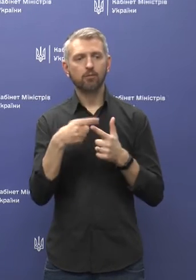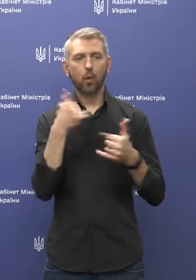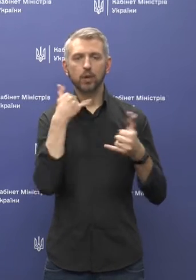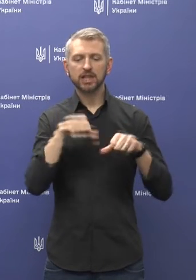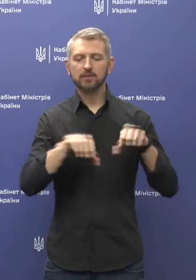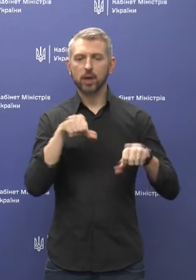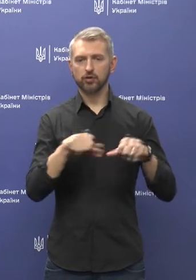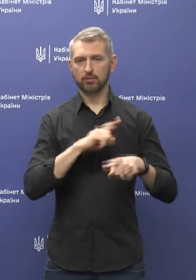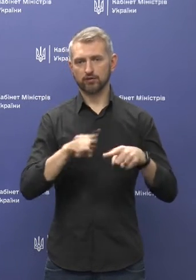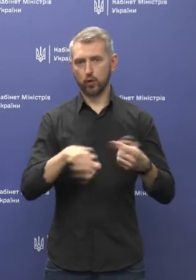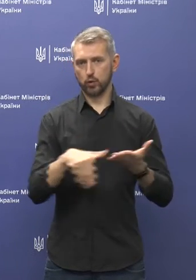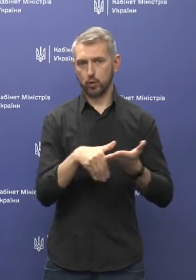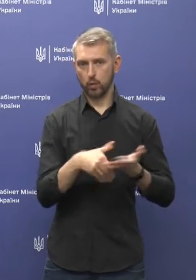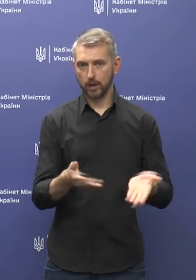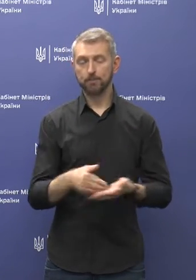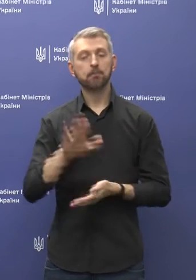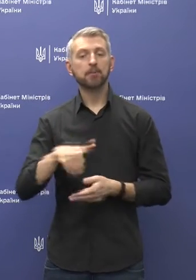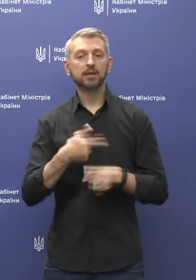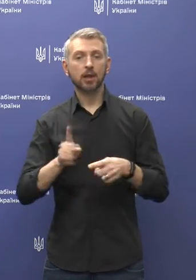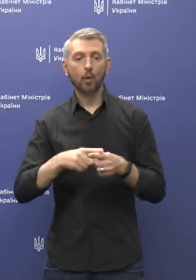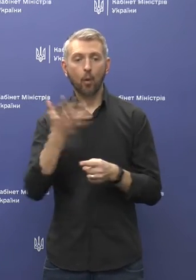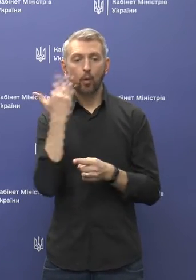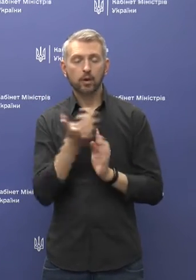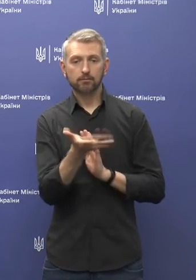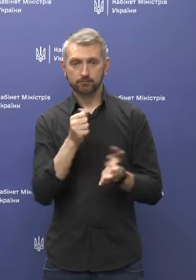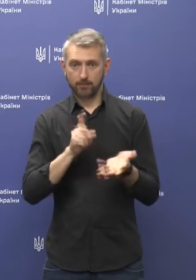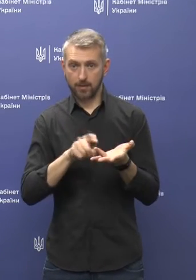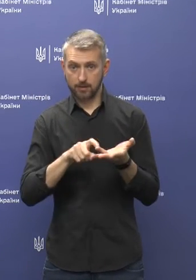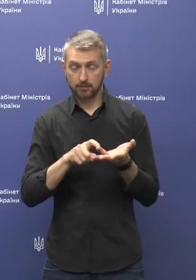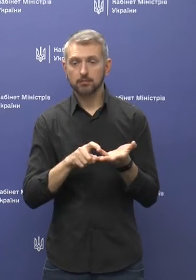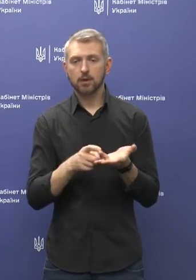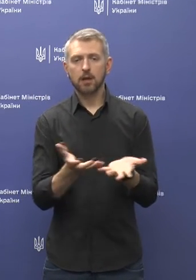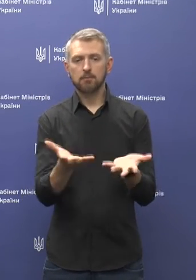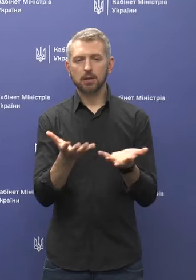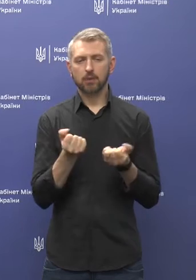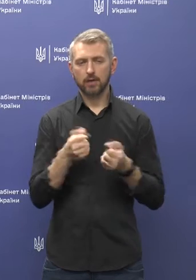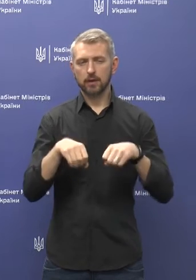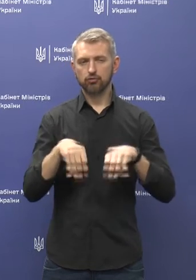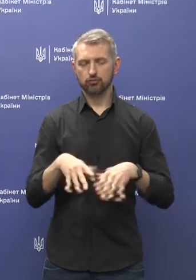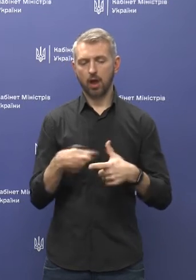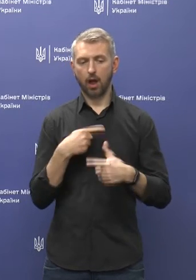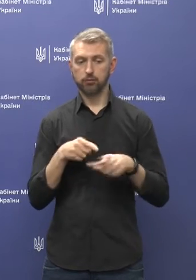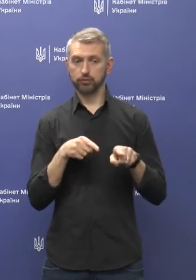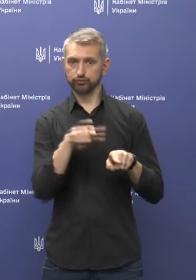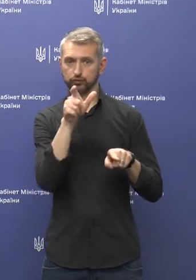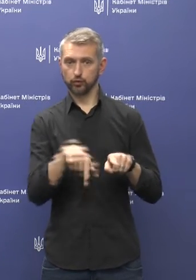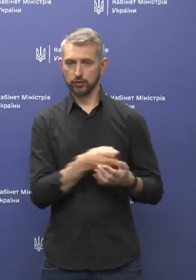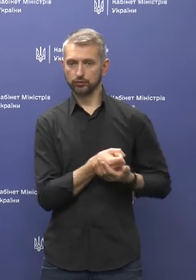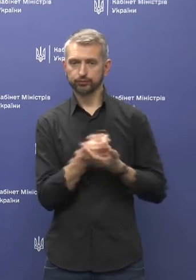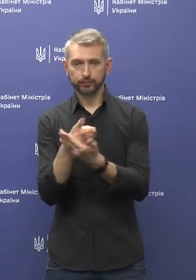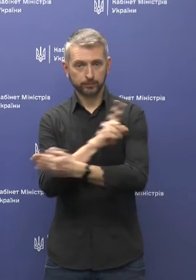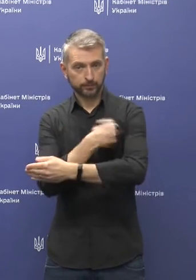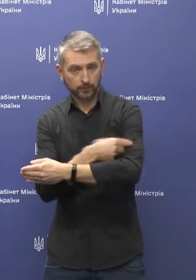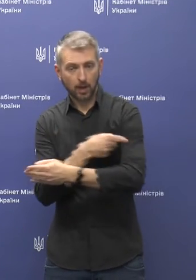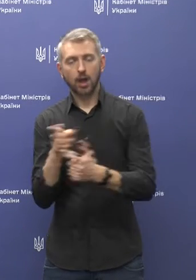швидкої медичної допомоги. Після цього, коли відбираються зразки, приймається клінічне певне рішення, або хворого госпіталізують до стаціонару,